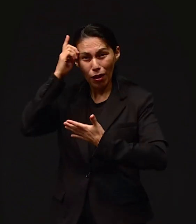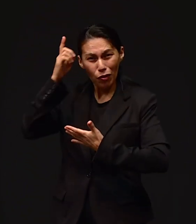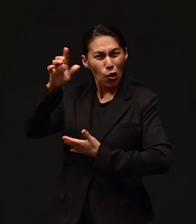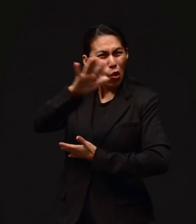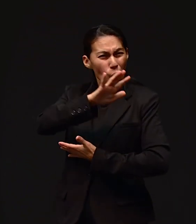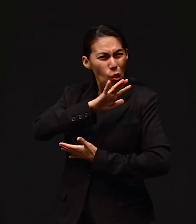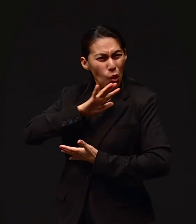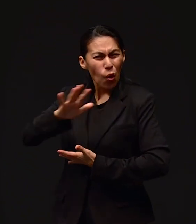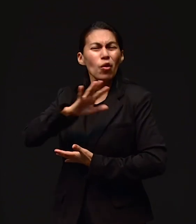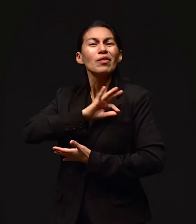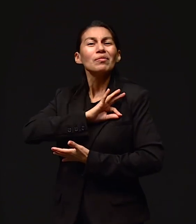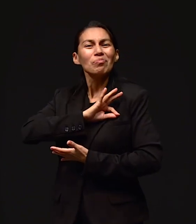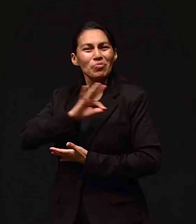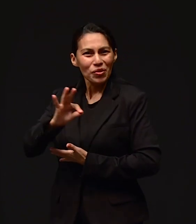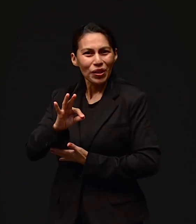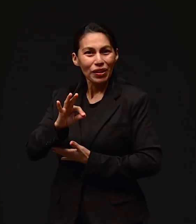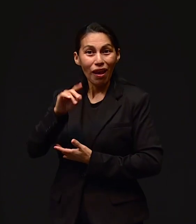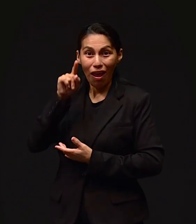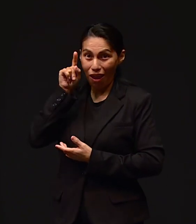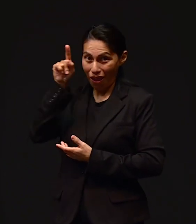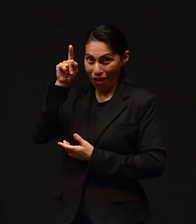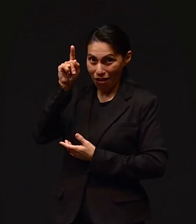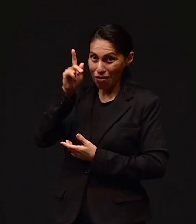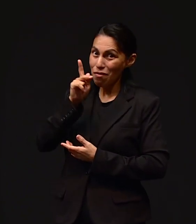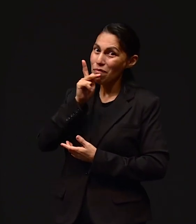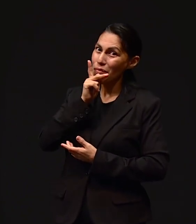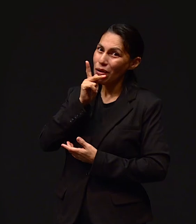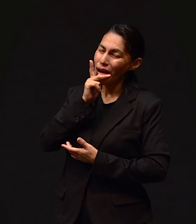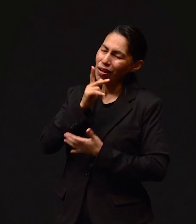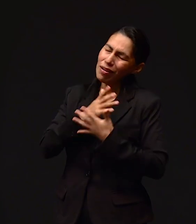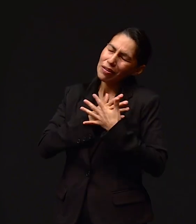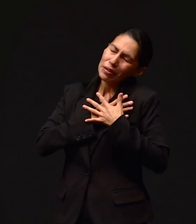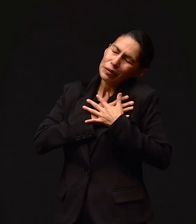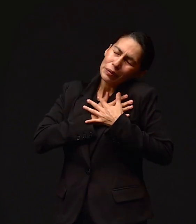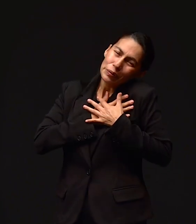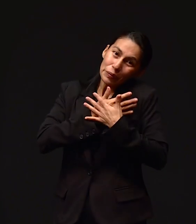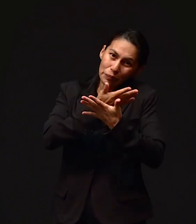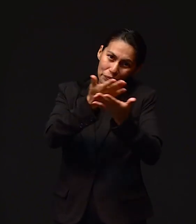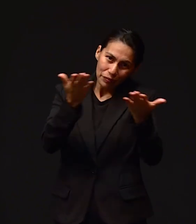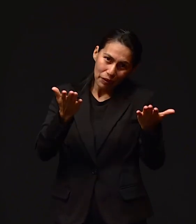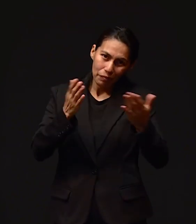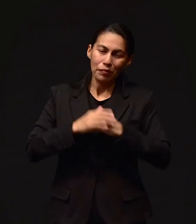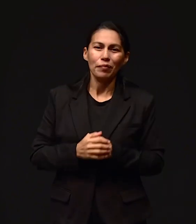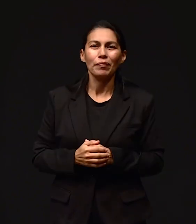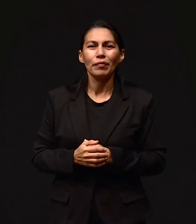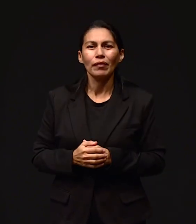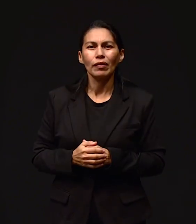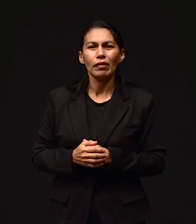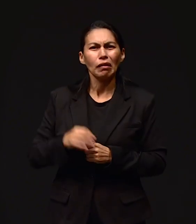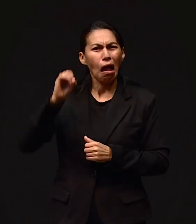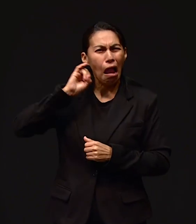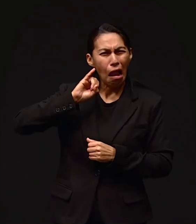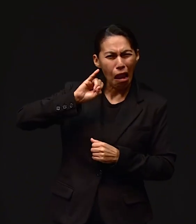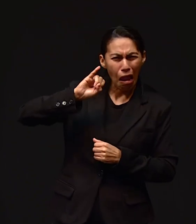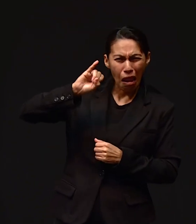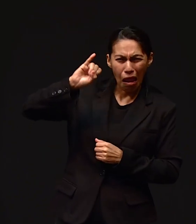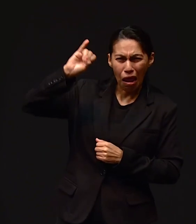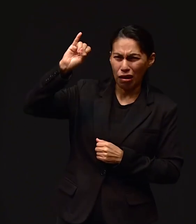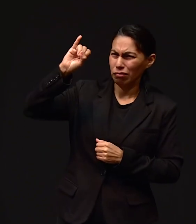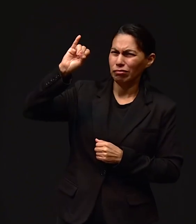ese Dios de lo imposible es tu padre celestial amante. Así es. No es lejos. No es algo